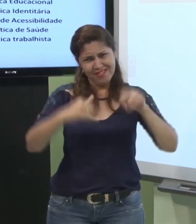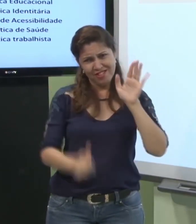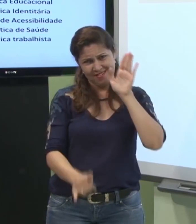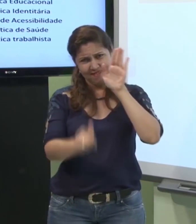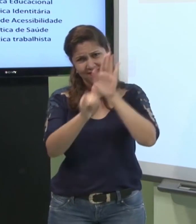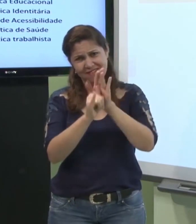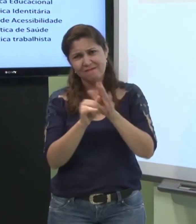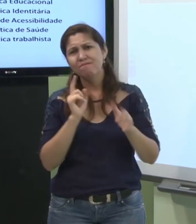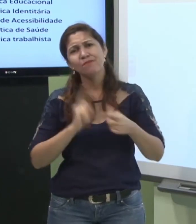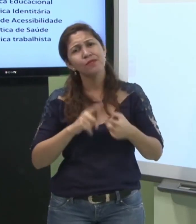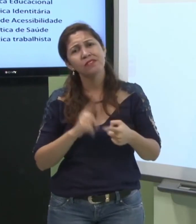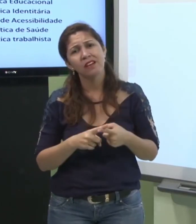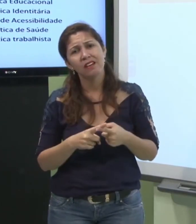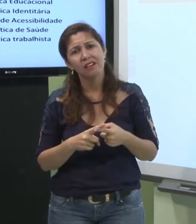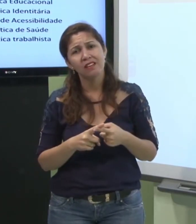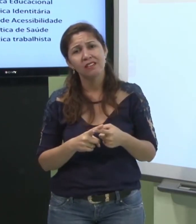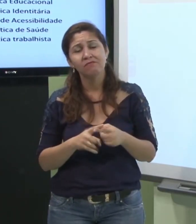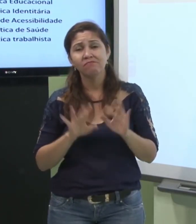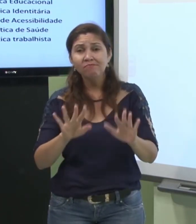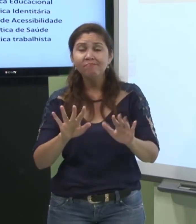porque política identitária